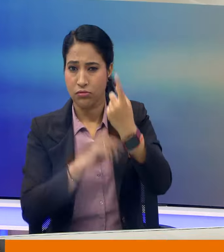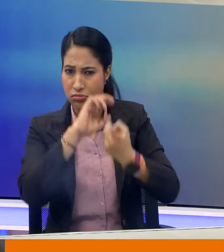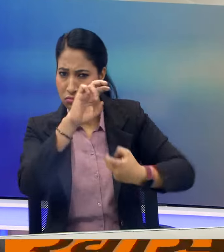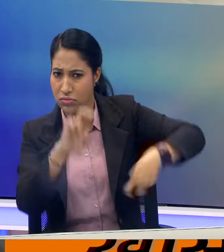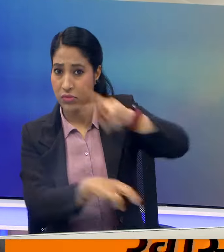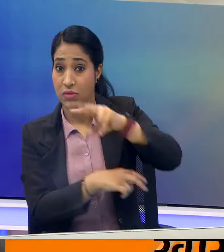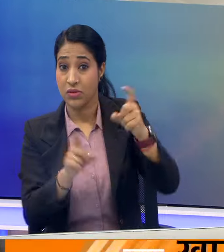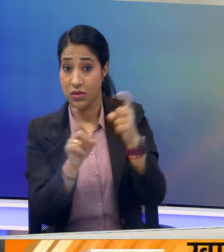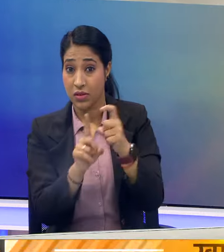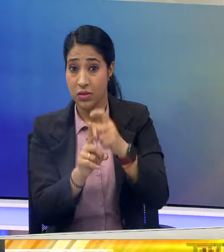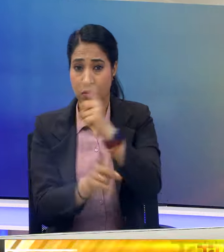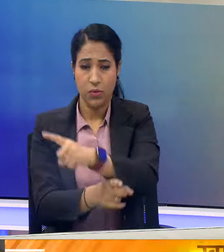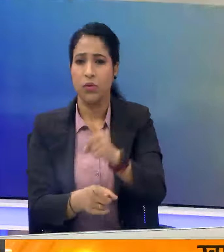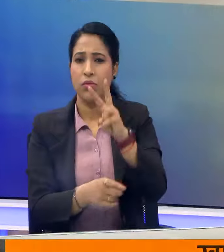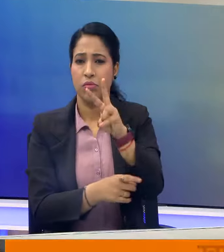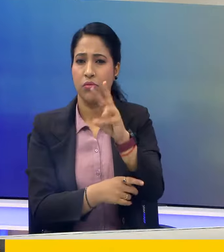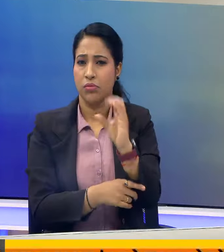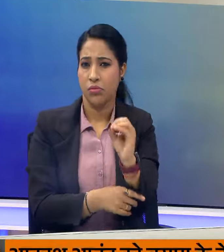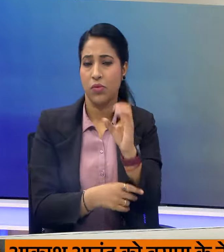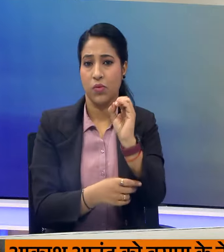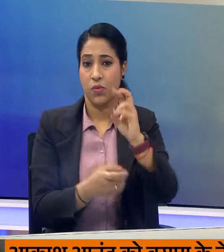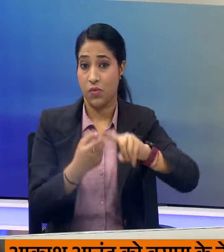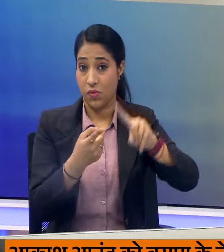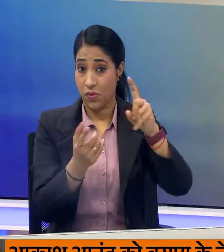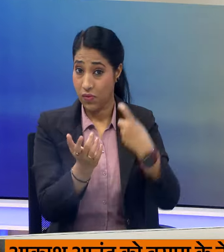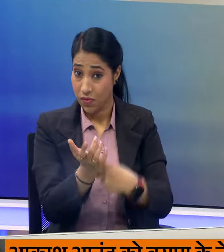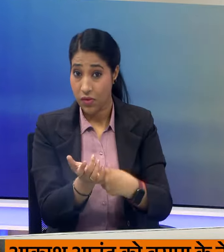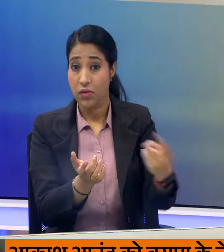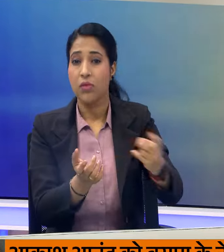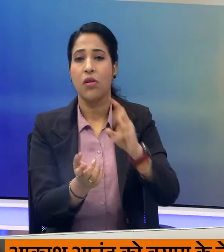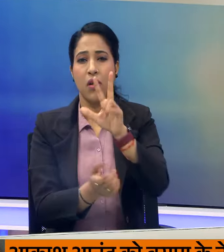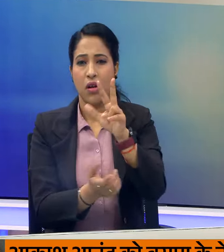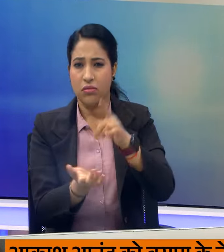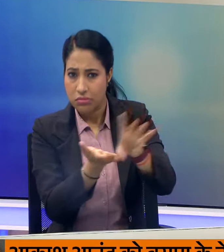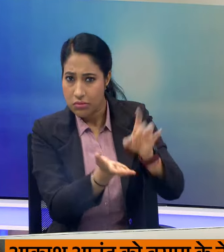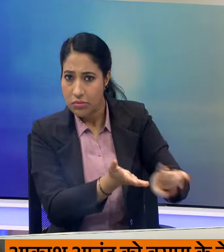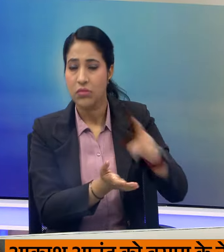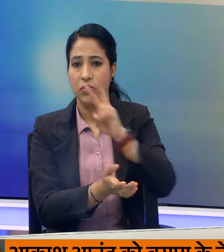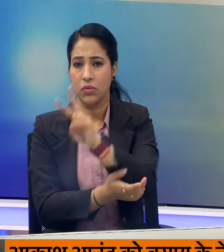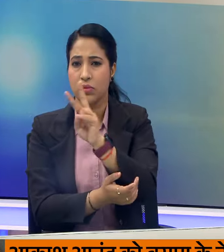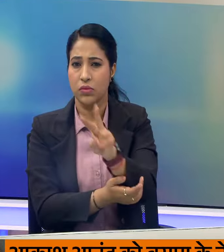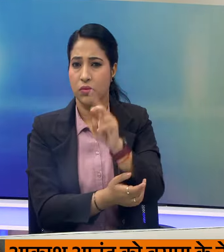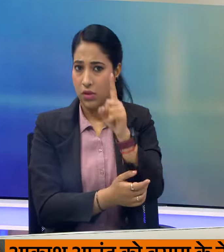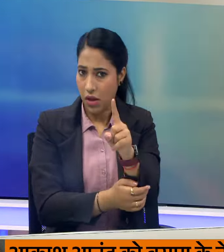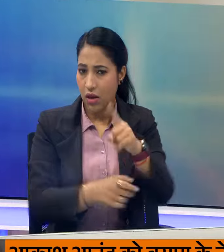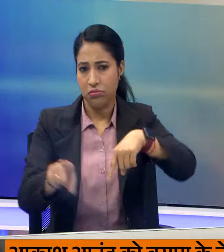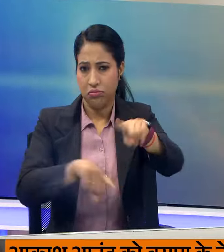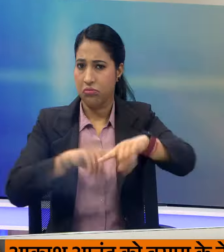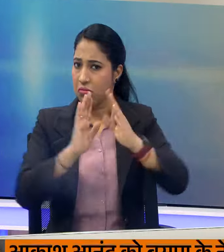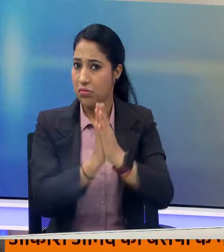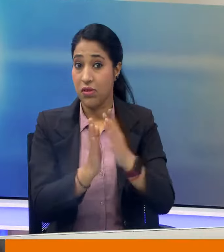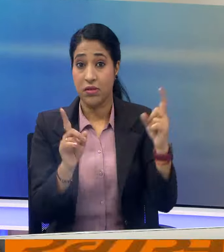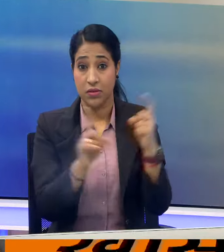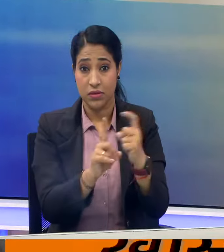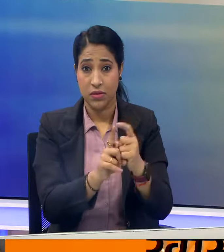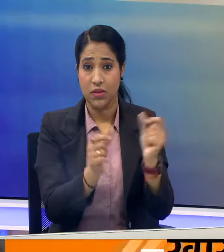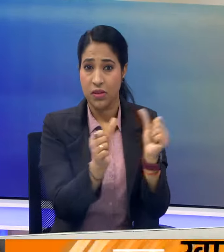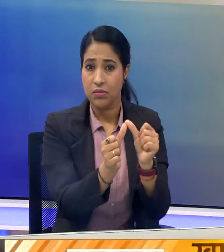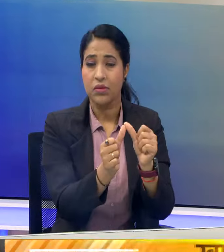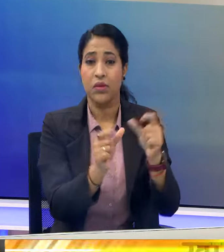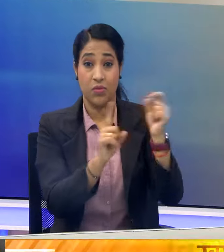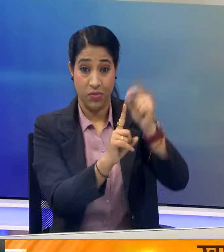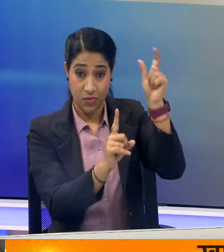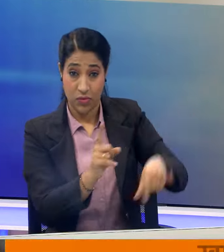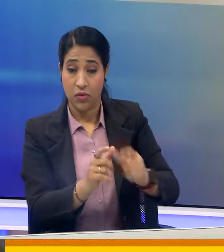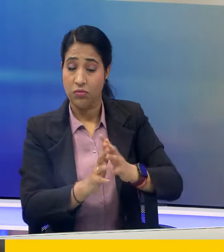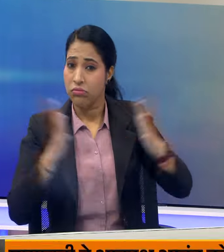करते हुए दिली ने निर्धारी 20 ओवर में आर्ट फिकेट गवा कर 221 रन बनाये थे दिली के लिए अभुशेक पॉरिल ने सबसे